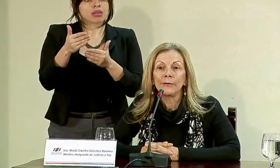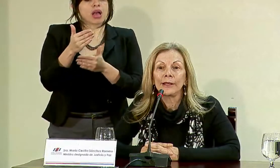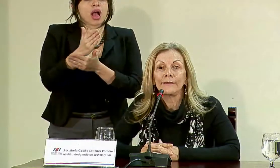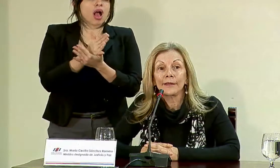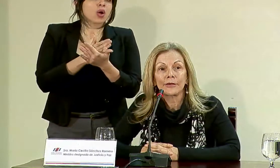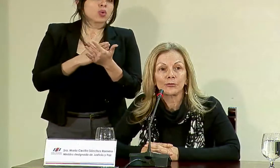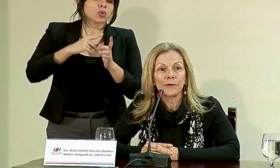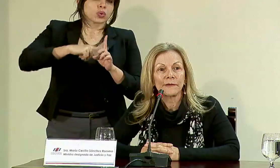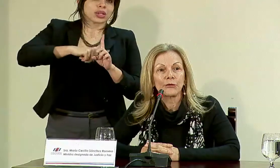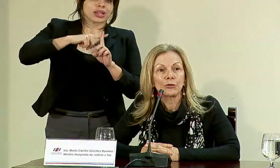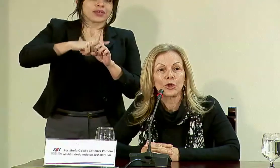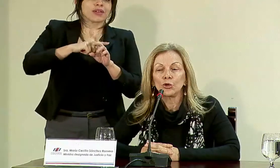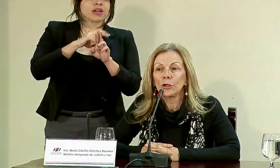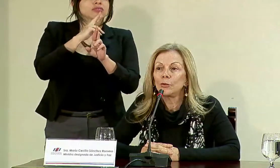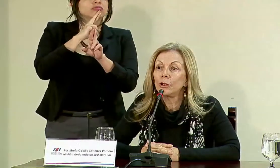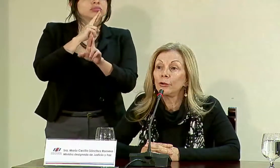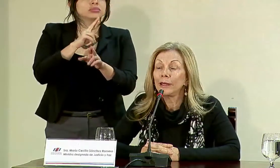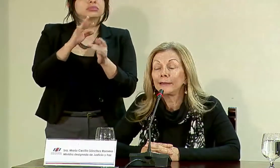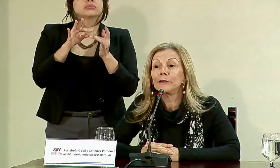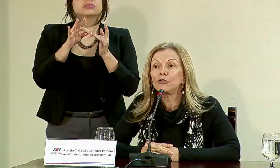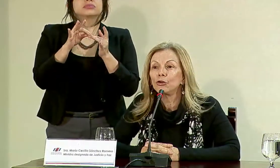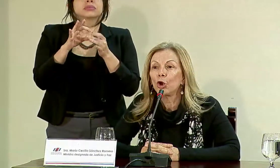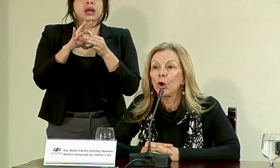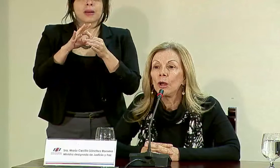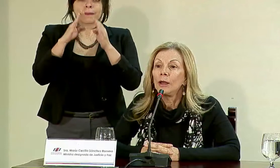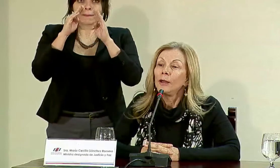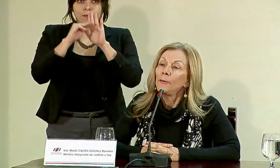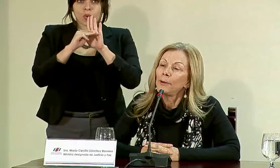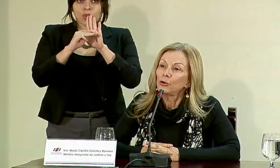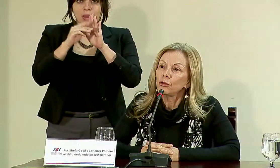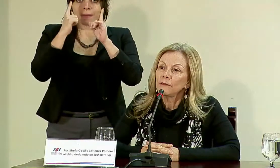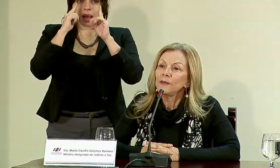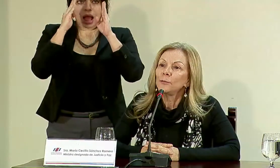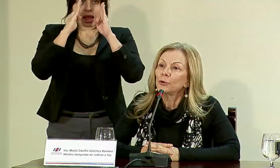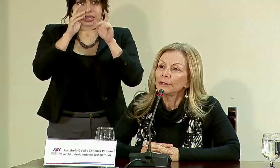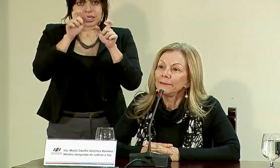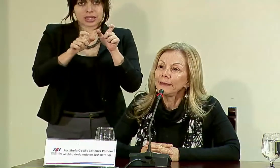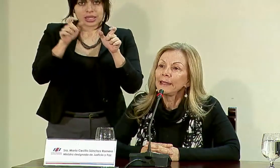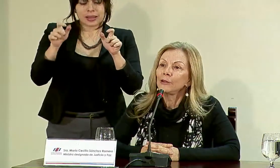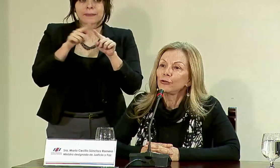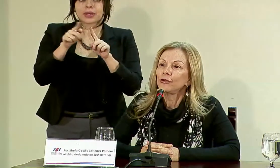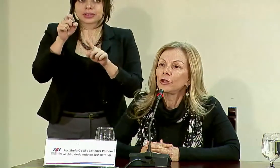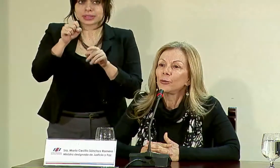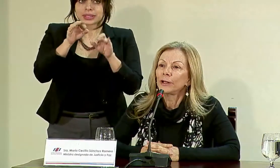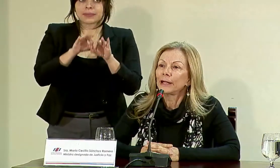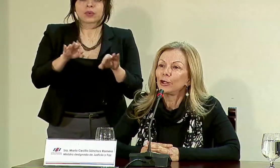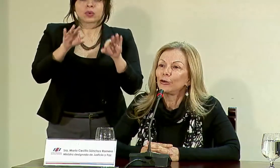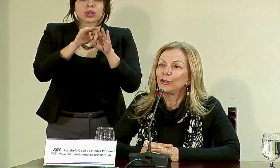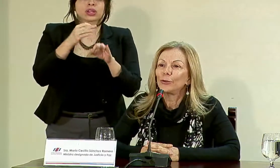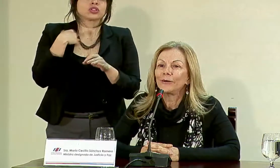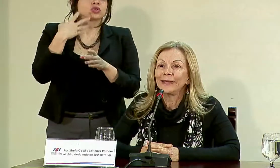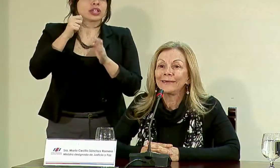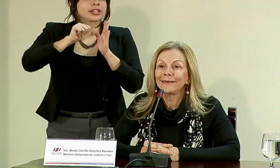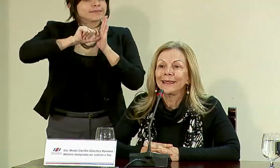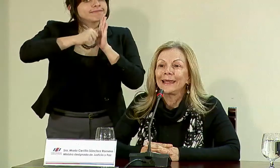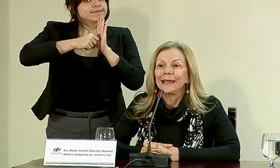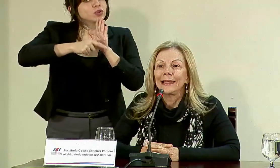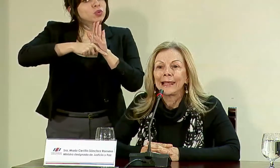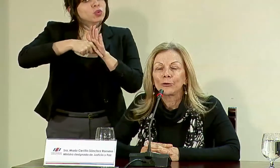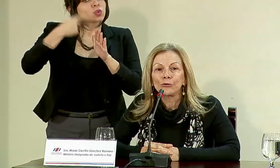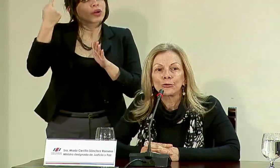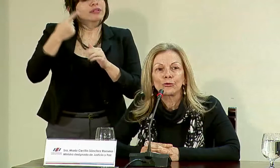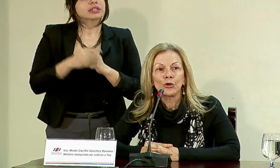niveles de respuesta sobre todo al modelo de atención pero sí es importante y esto sí quiero marcarlo de una vez,